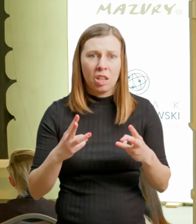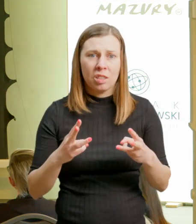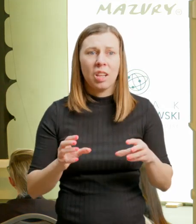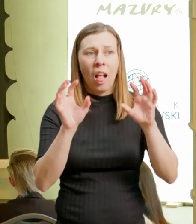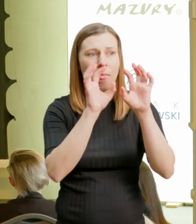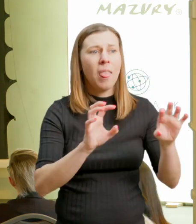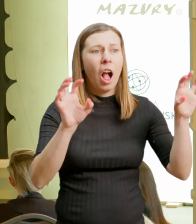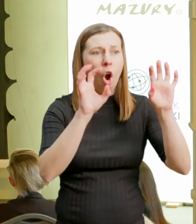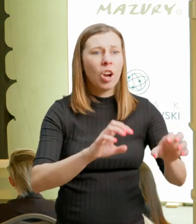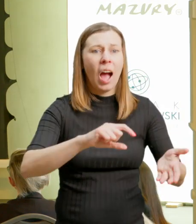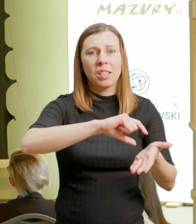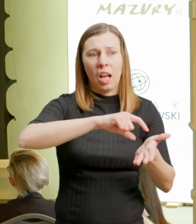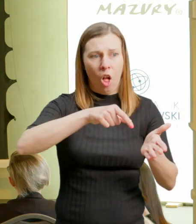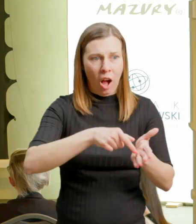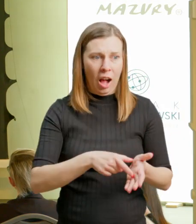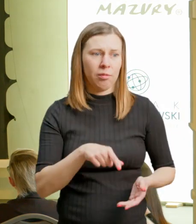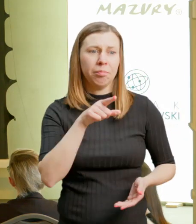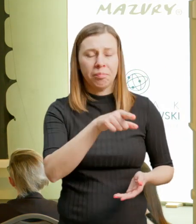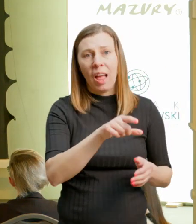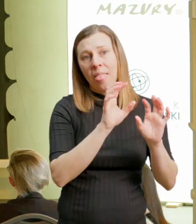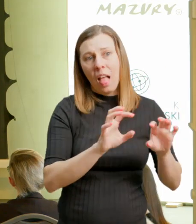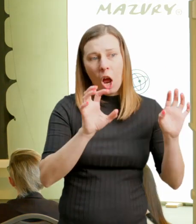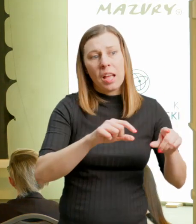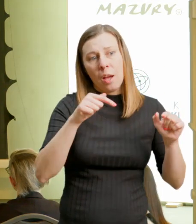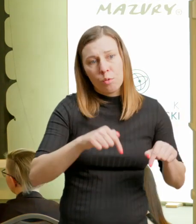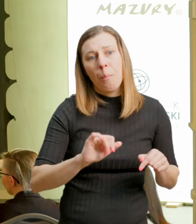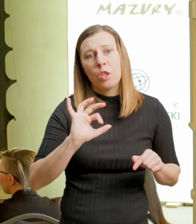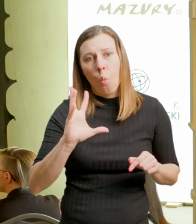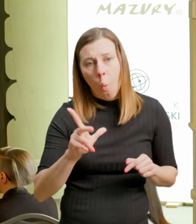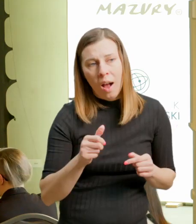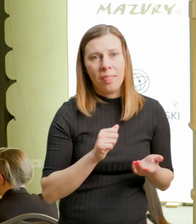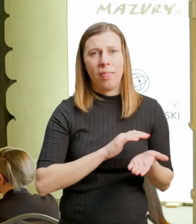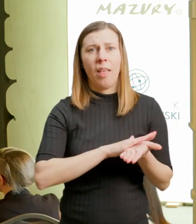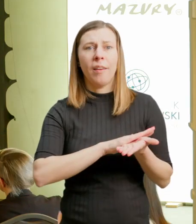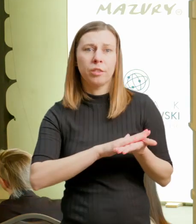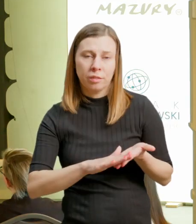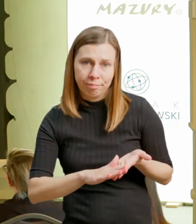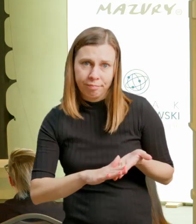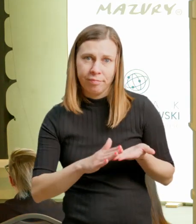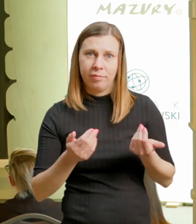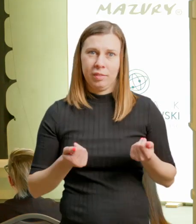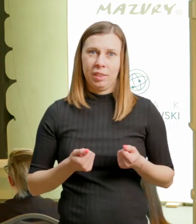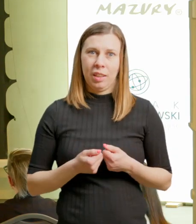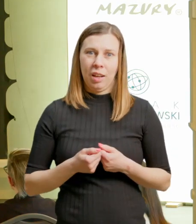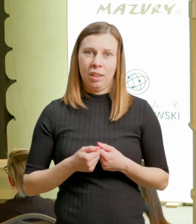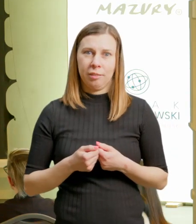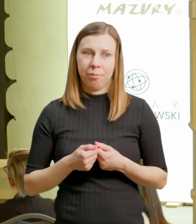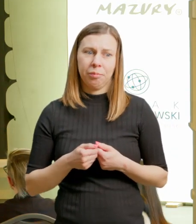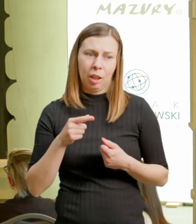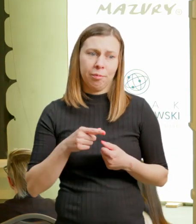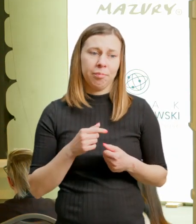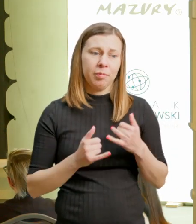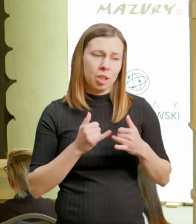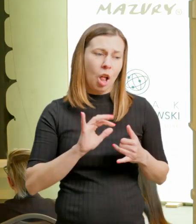bo to będzie również warunkowało wybór miejsca. W hotelach miejskich, proszę Państwa, pojawiła się potrzeba oczyszczacza